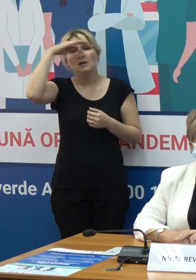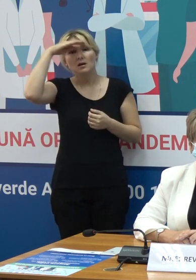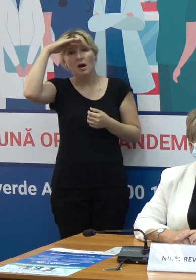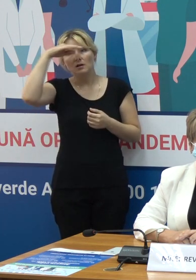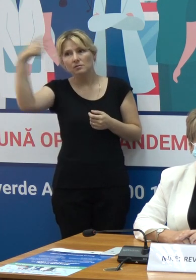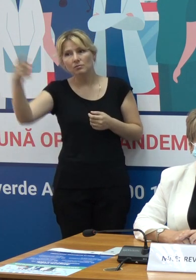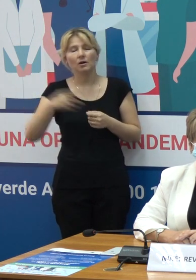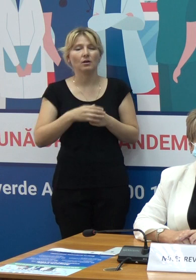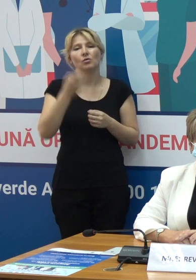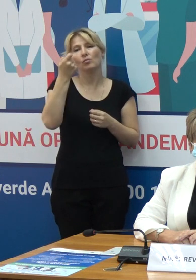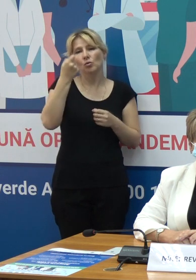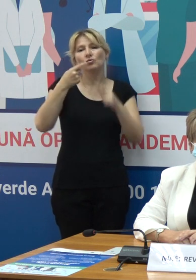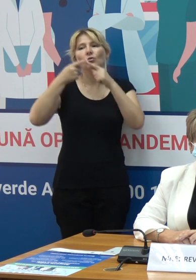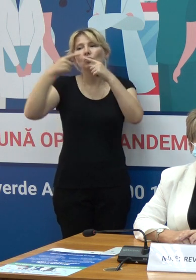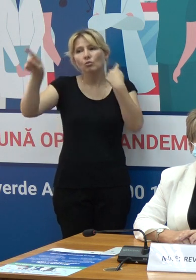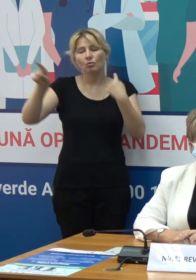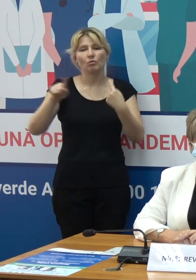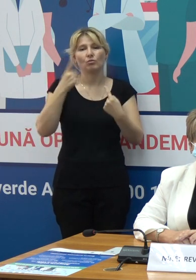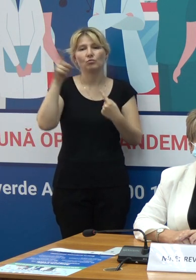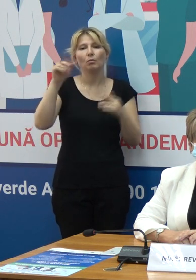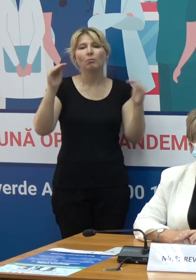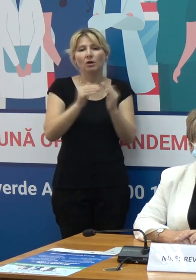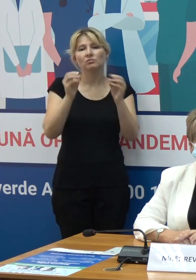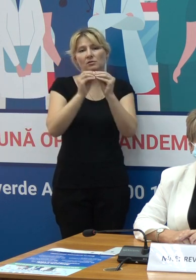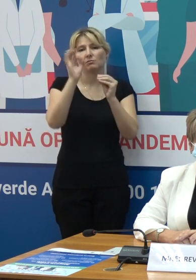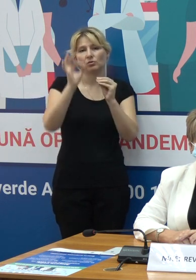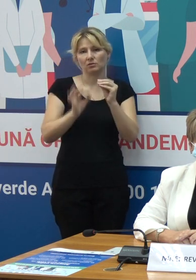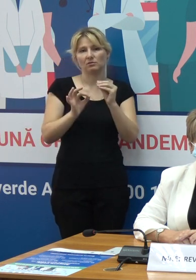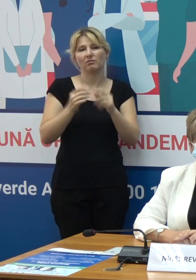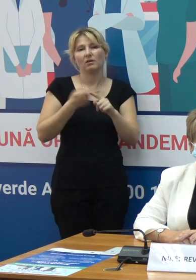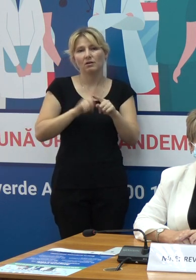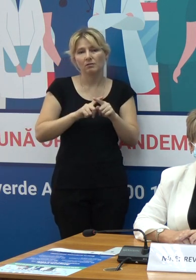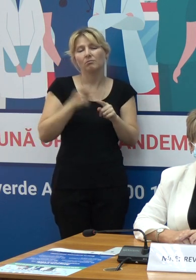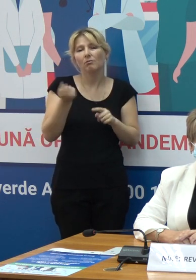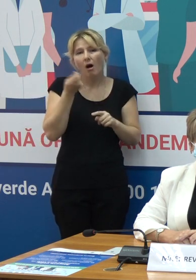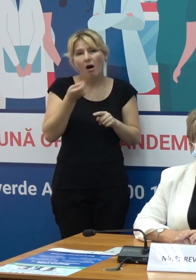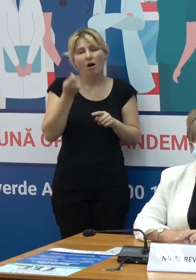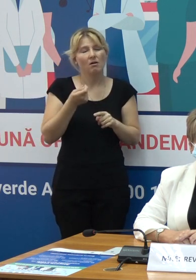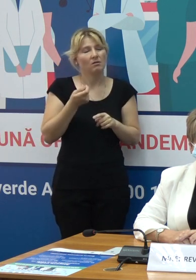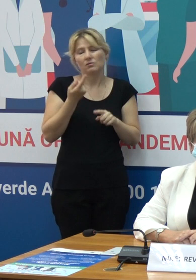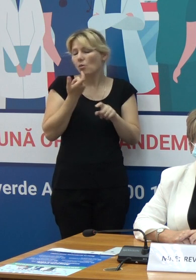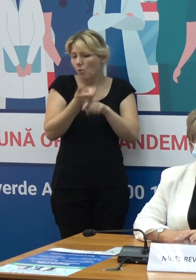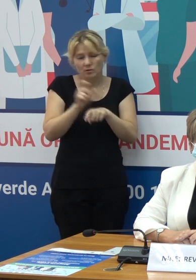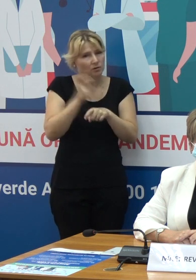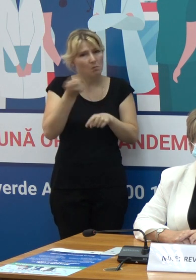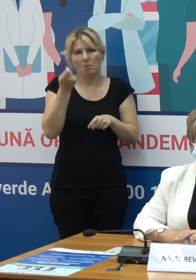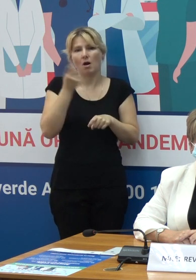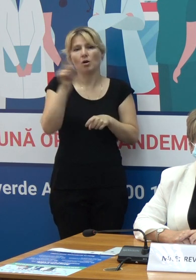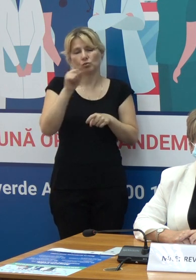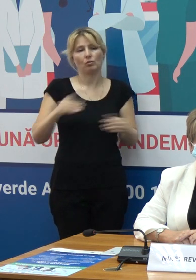constatăm o rată de acoperire sub 10%, ceea ce este absolut insuficient ca să